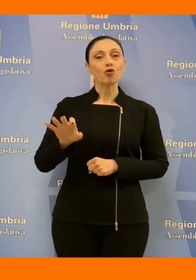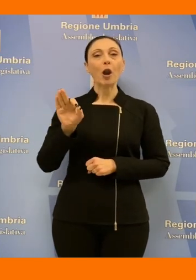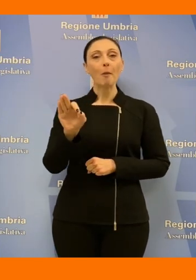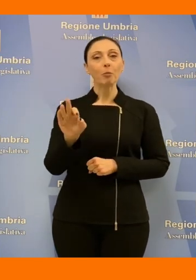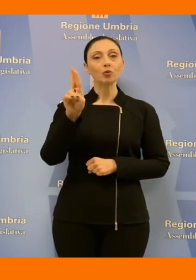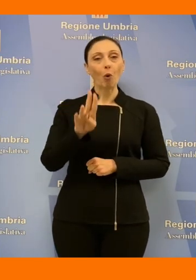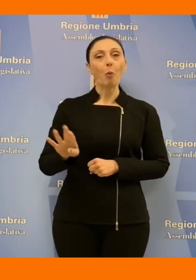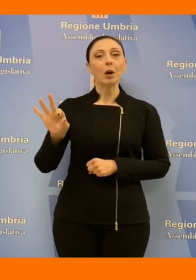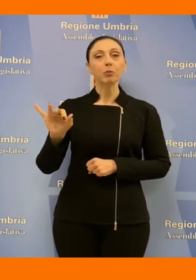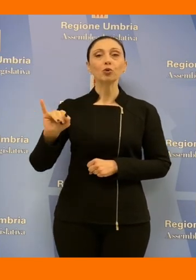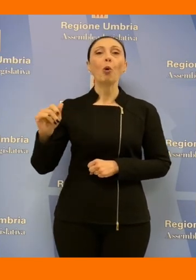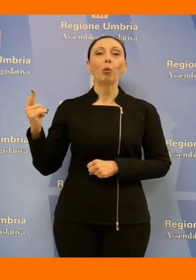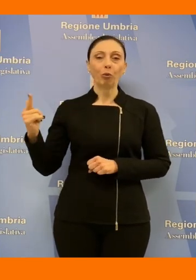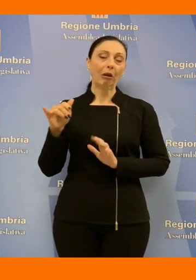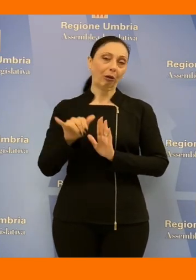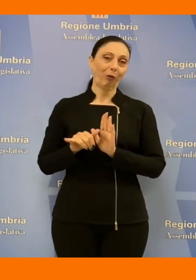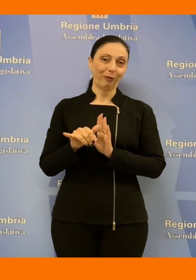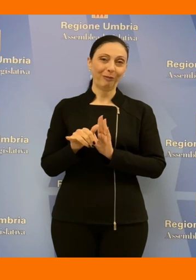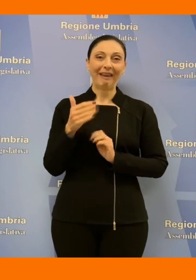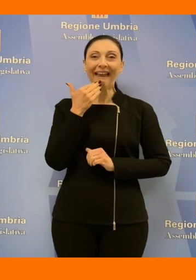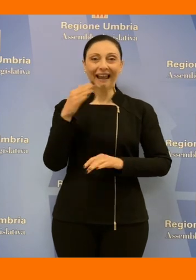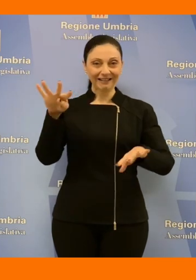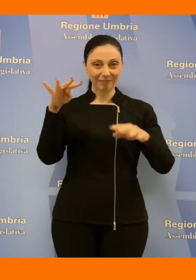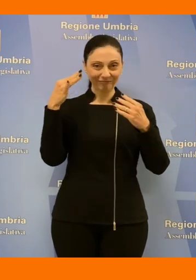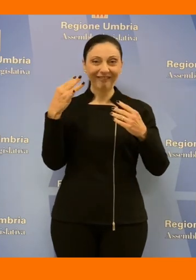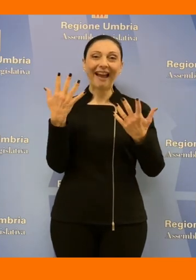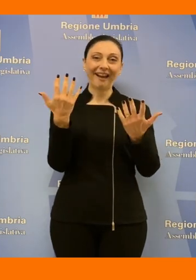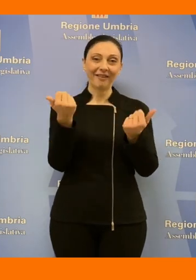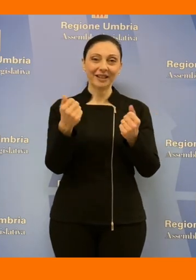naturalmente su youtube grazie per la vostra attenzione arrivederci